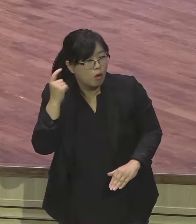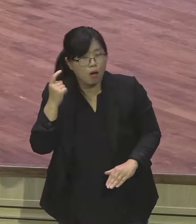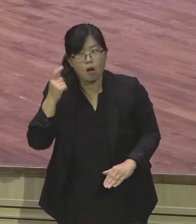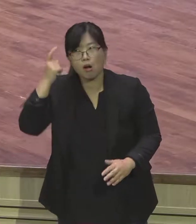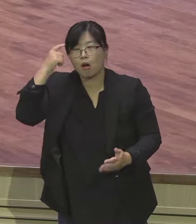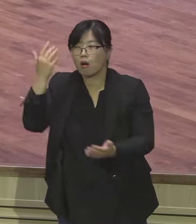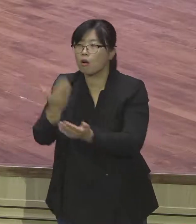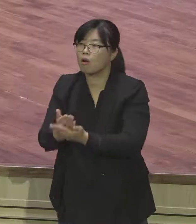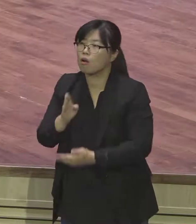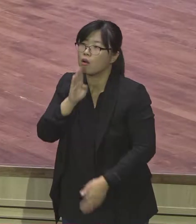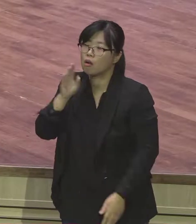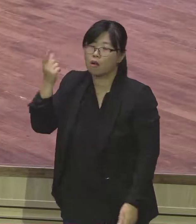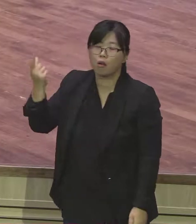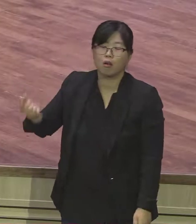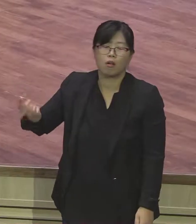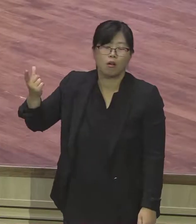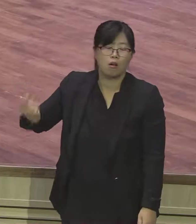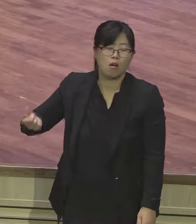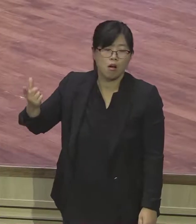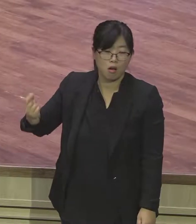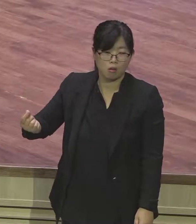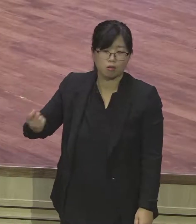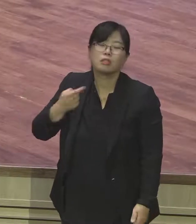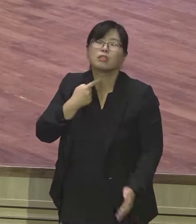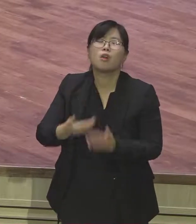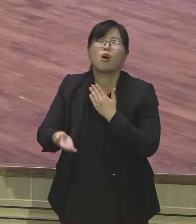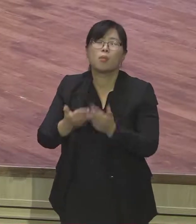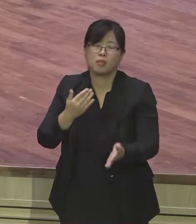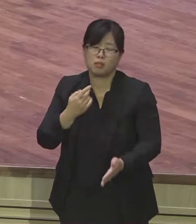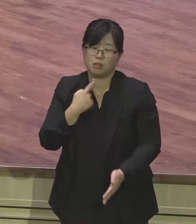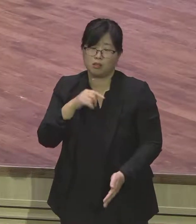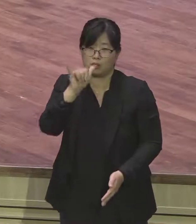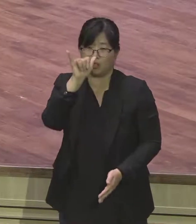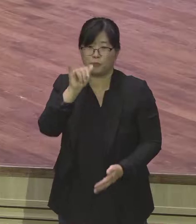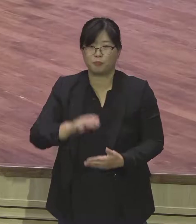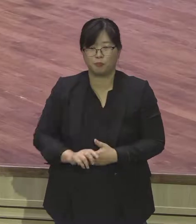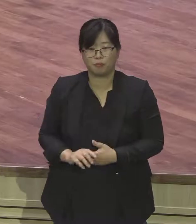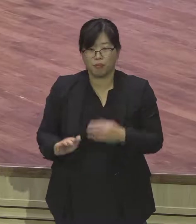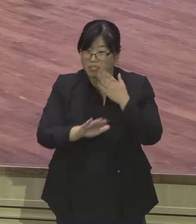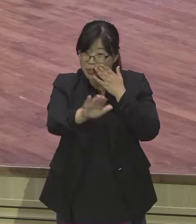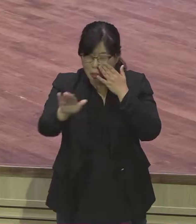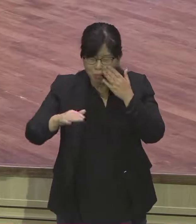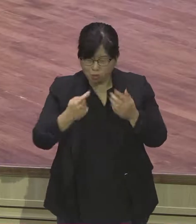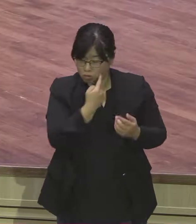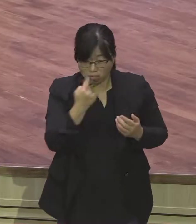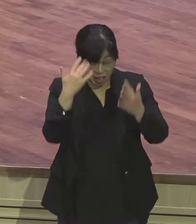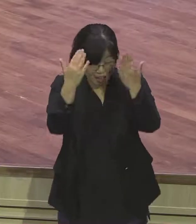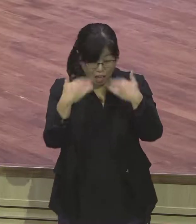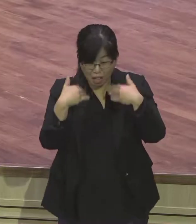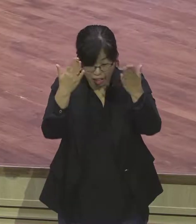일어서 올 때 와 합니까 천국에서는 잔치가 버린다 하잖아요. 잔치가 아주